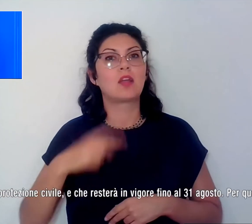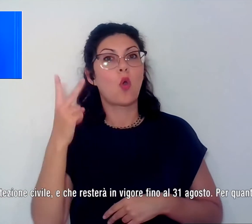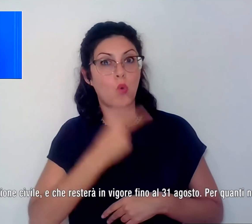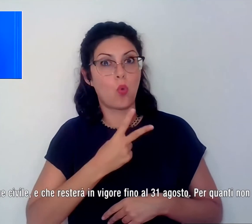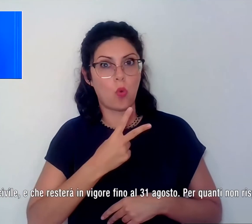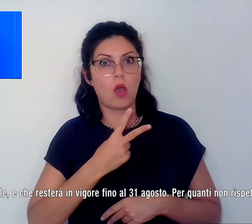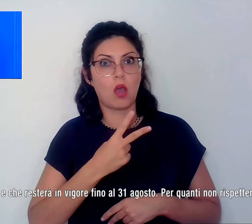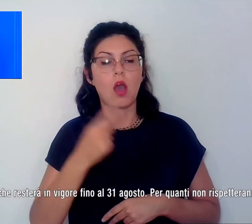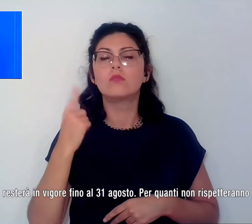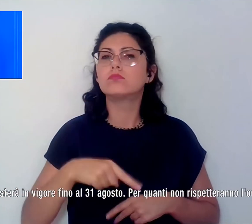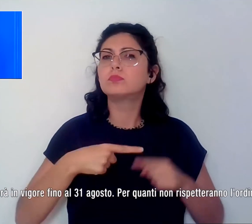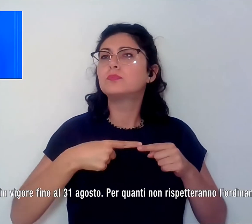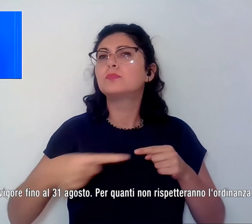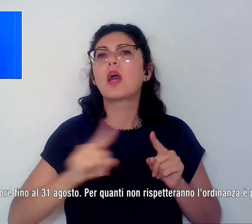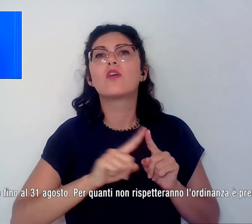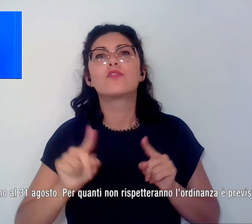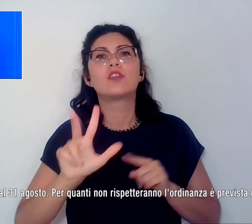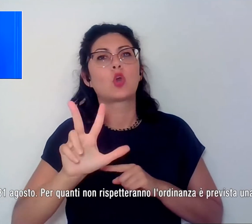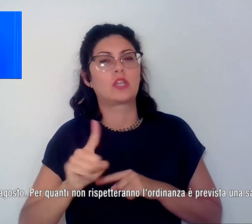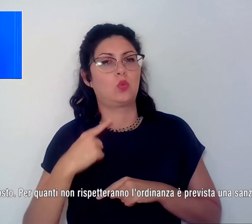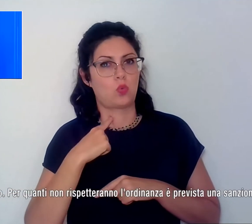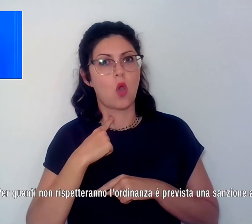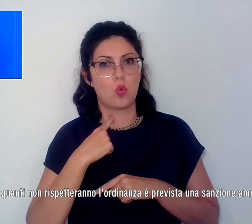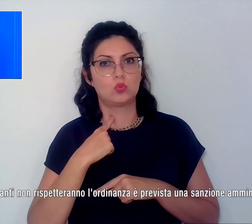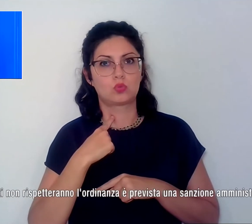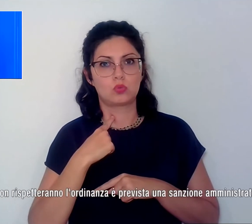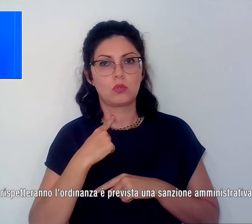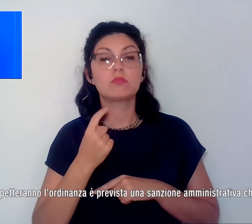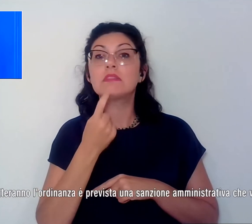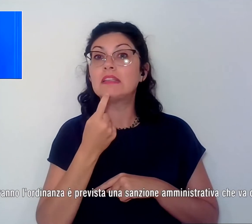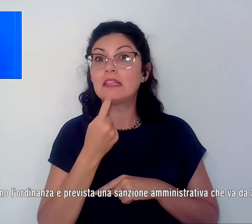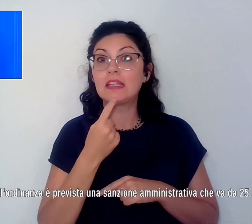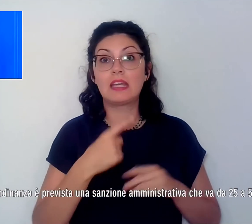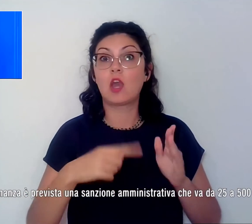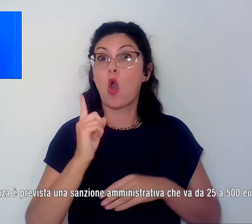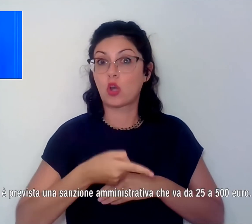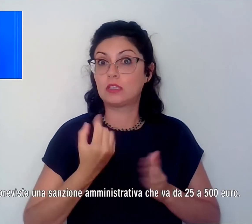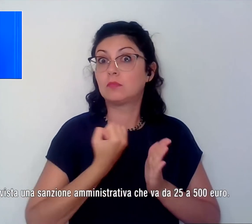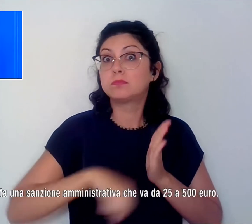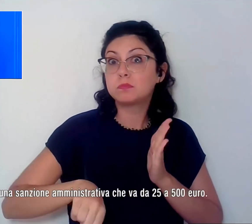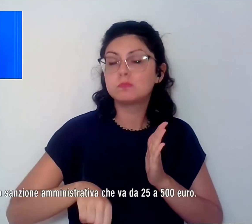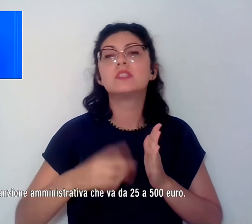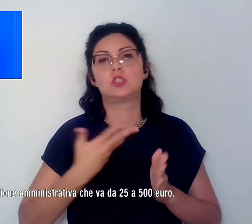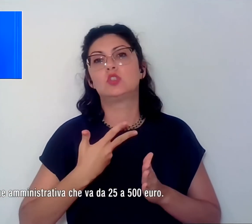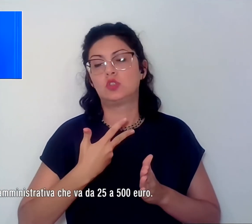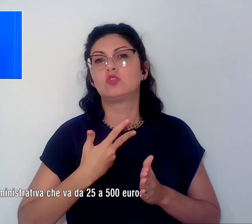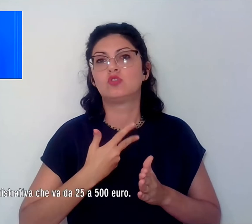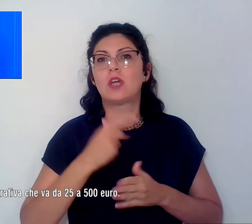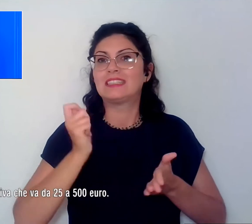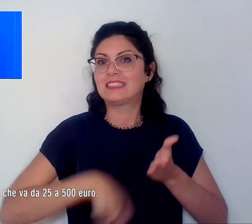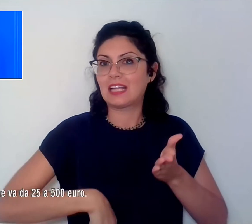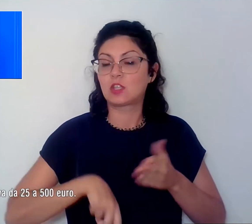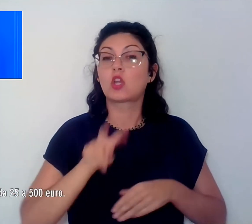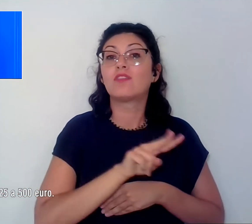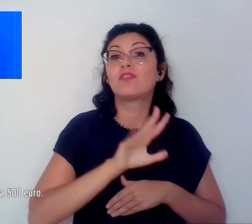resterà in vigore fino al 31 agosto. Per quanto non rispetteranno l'ordinanza è prevista una sanzione amministrativa che va da 25